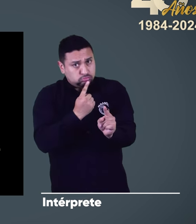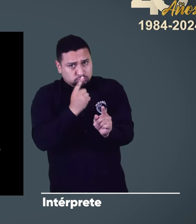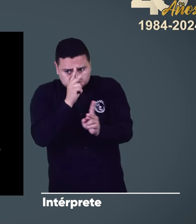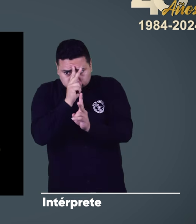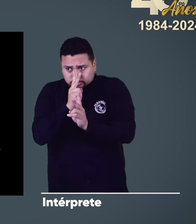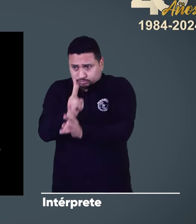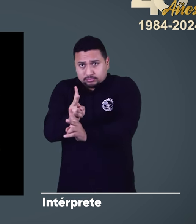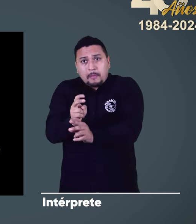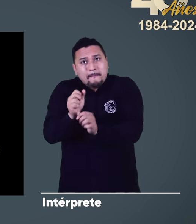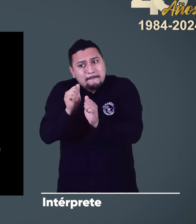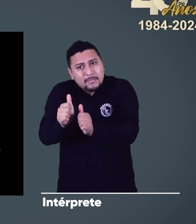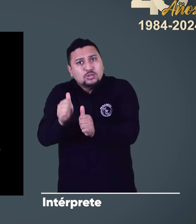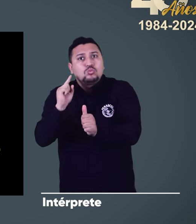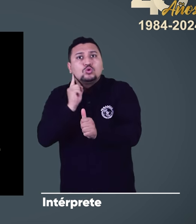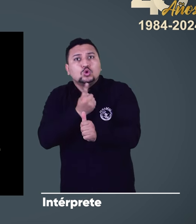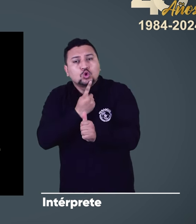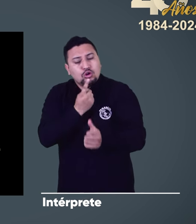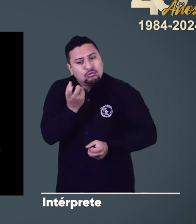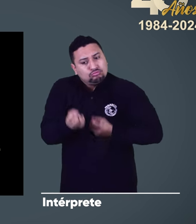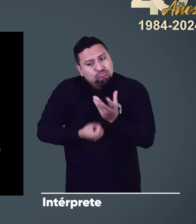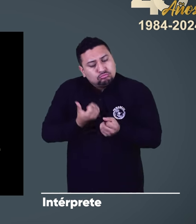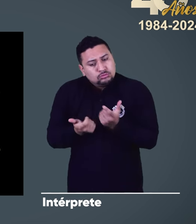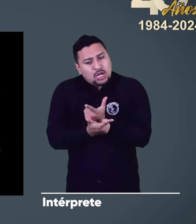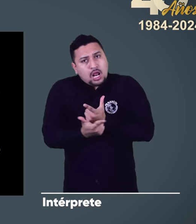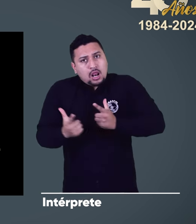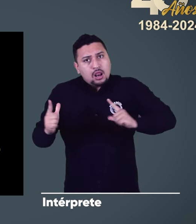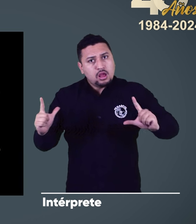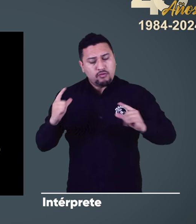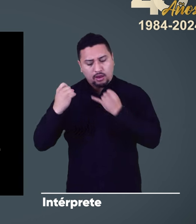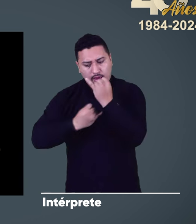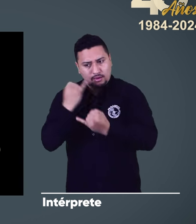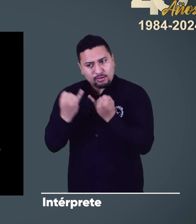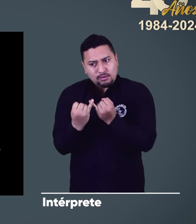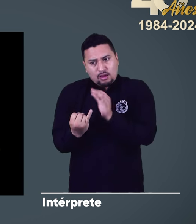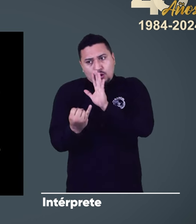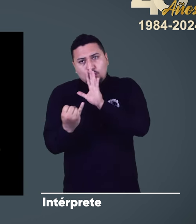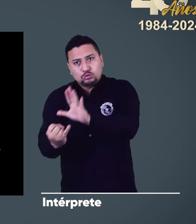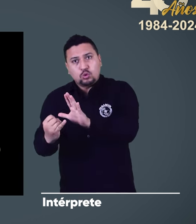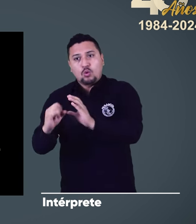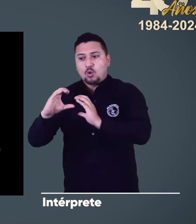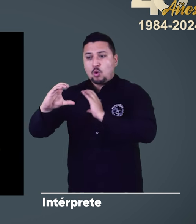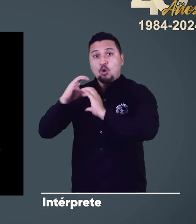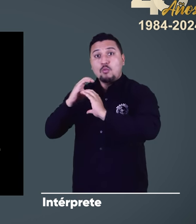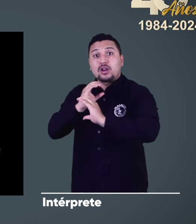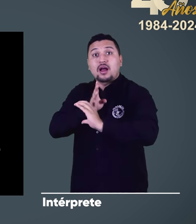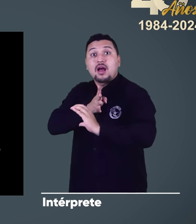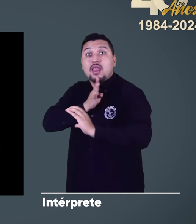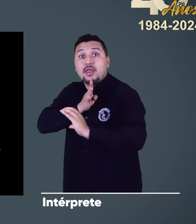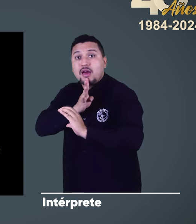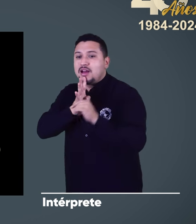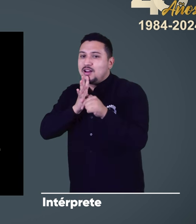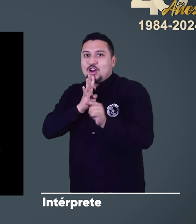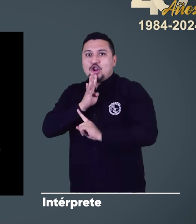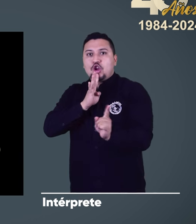entendida como el respeto a su propia identidad, a sus interferencias de comunicación oral y a los aspectos